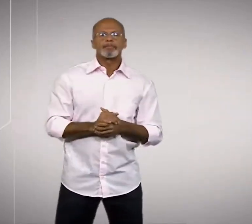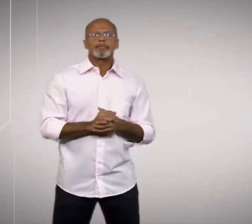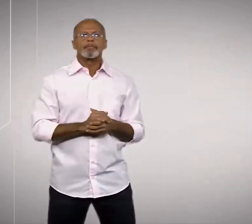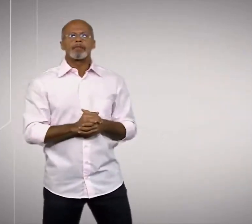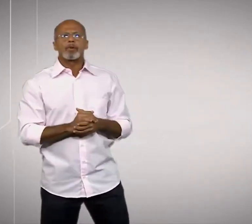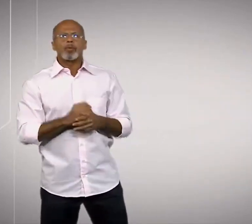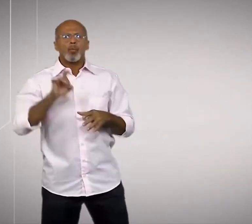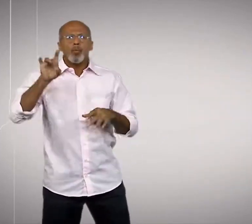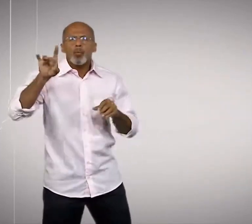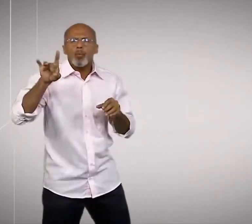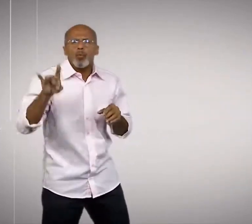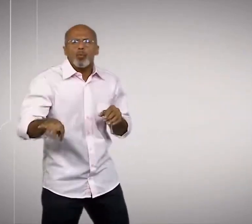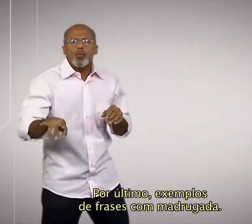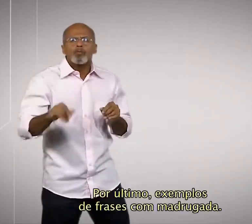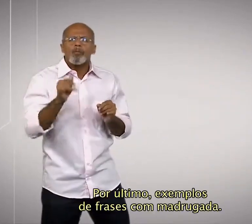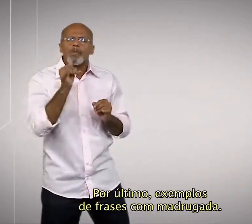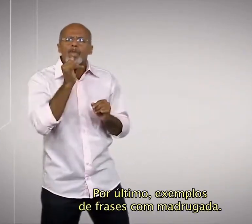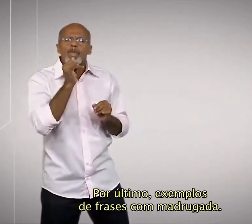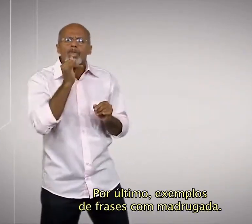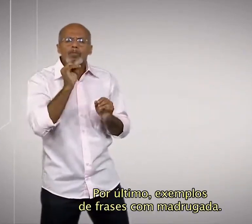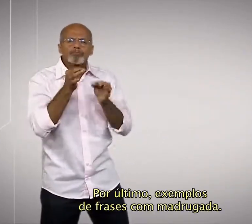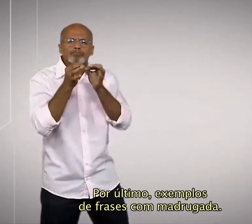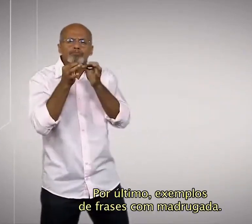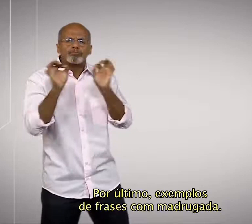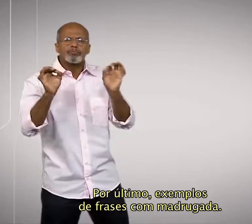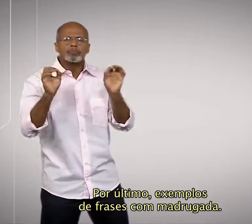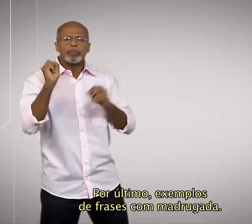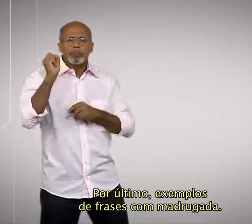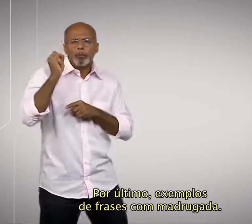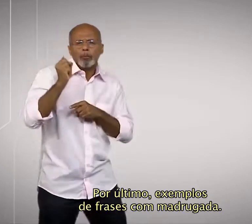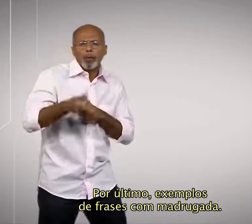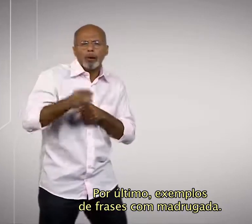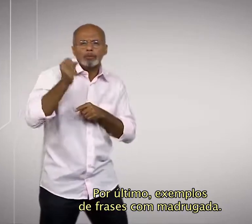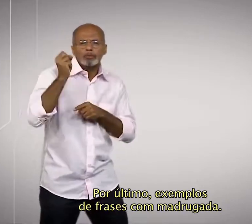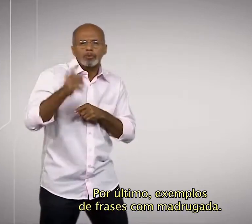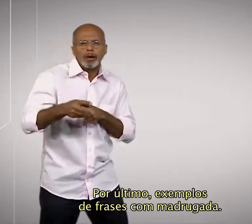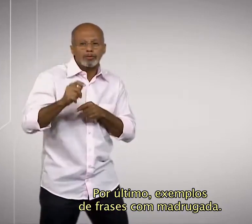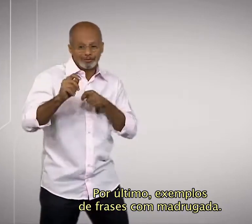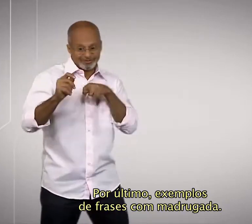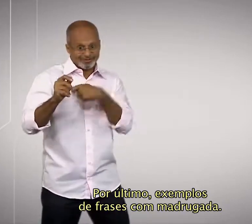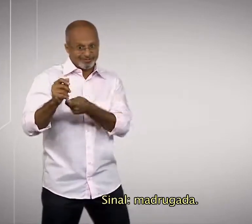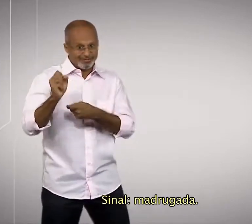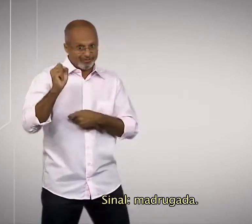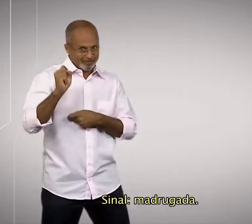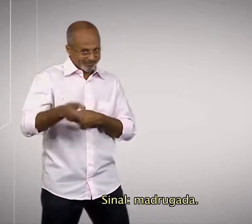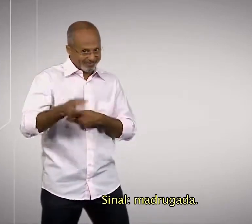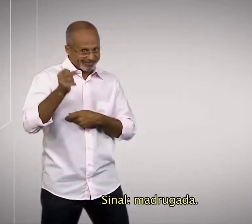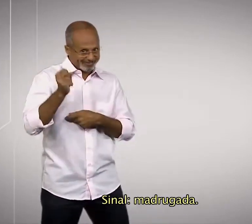Por último, exemplos de frases com madrugada. Sinal, madrugada.